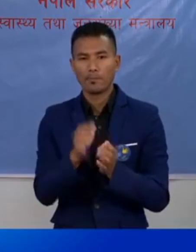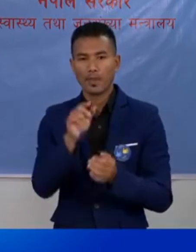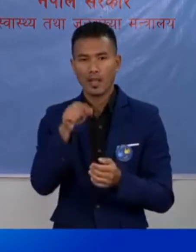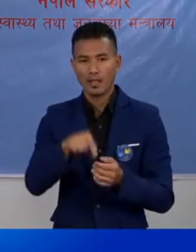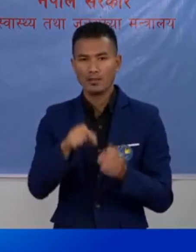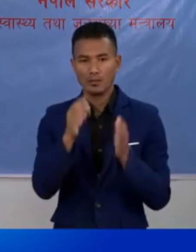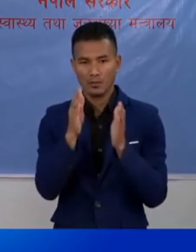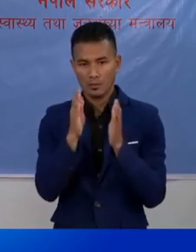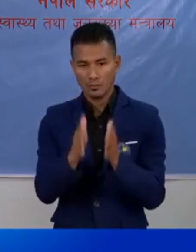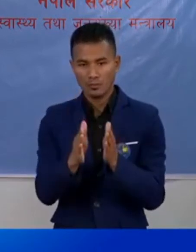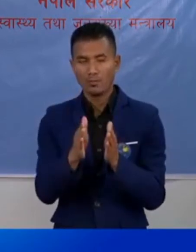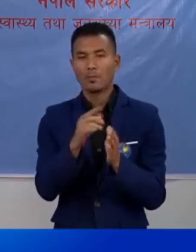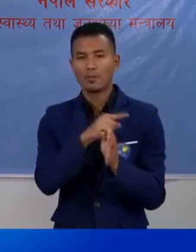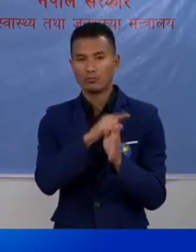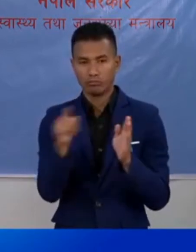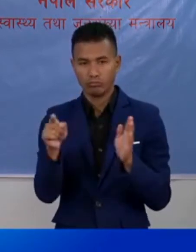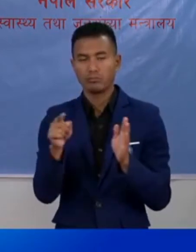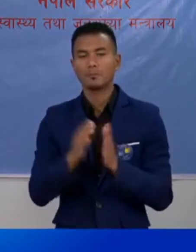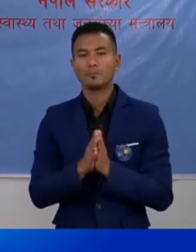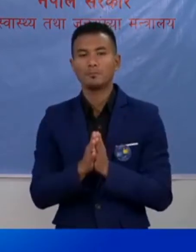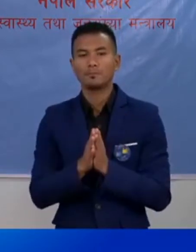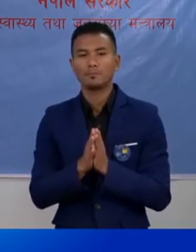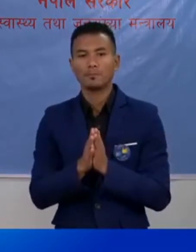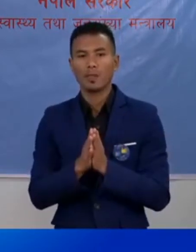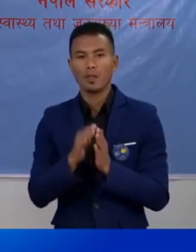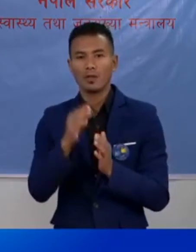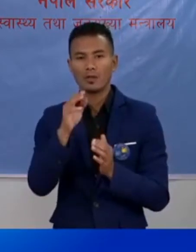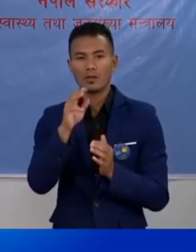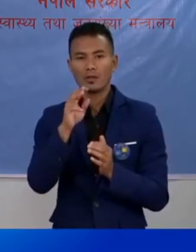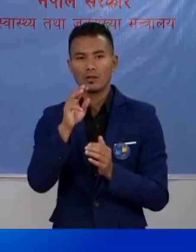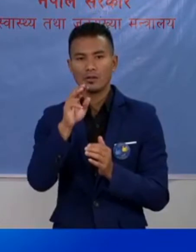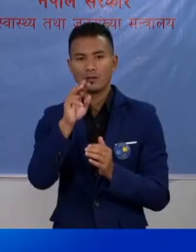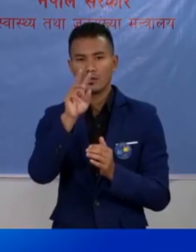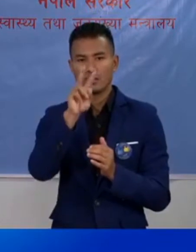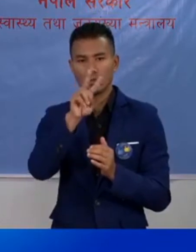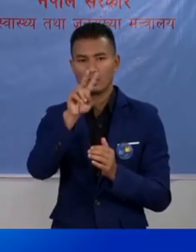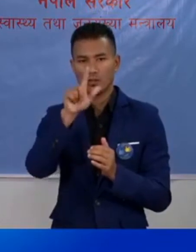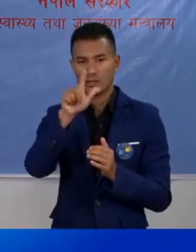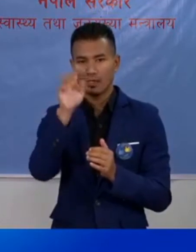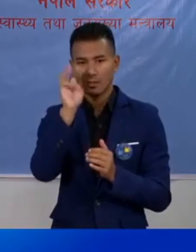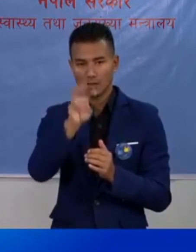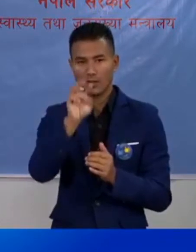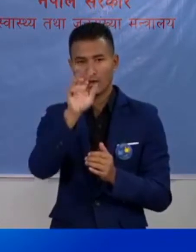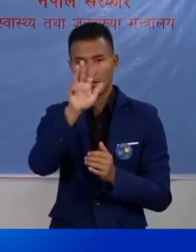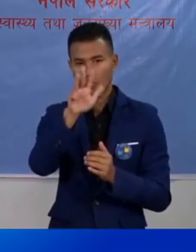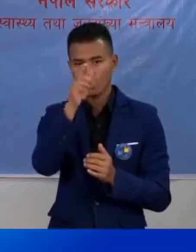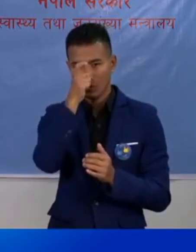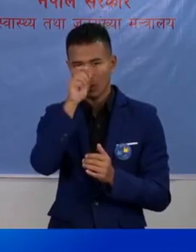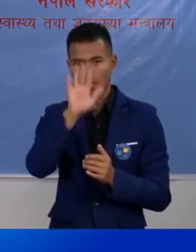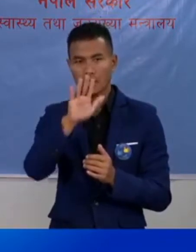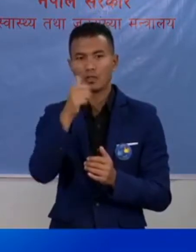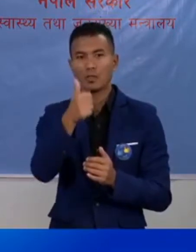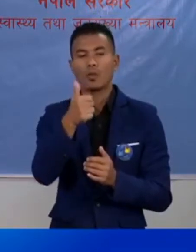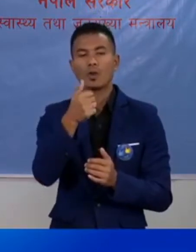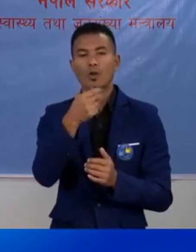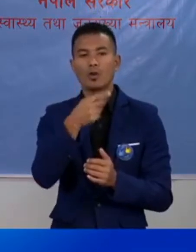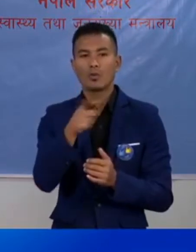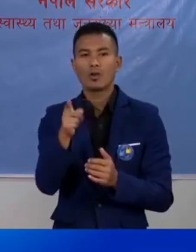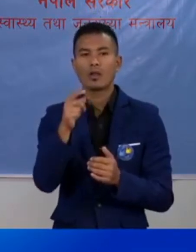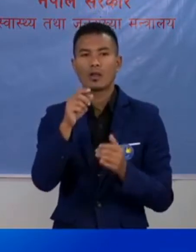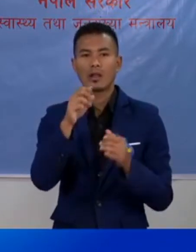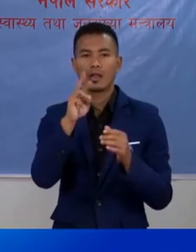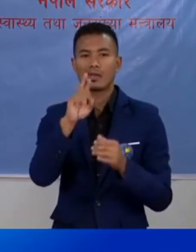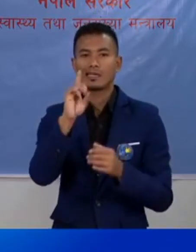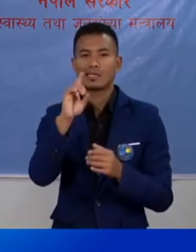आजको डेट माँ चाहिं 77,900 शेपन्न आडिटी परेक्षेन